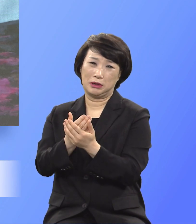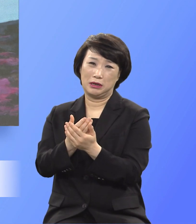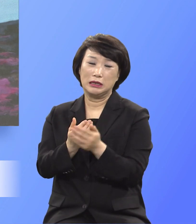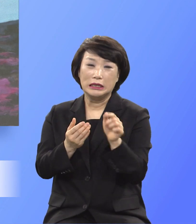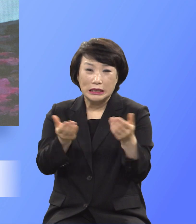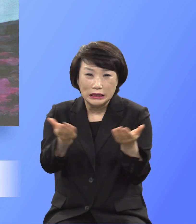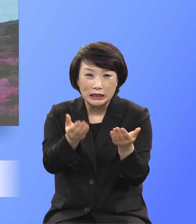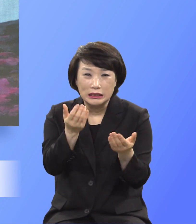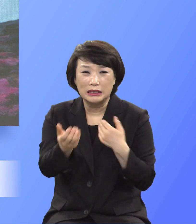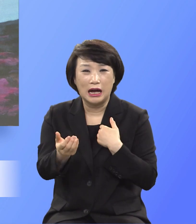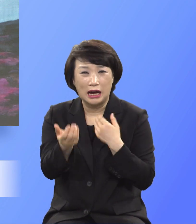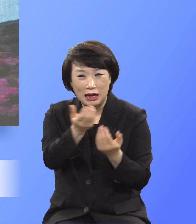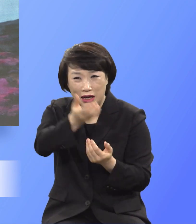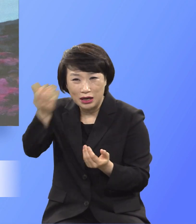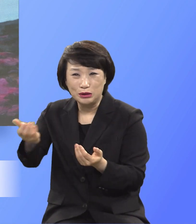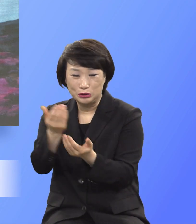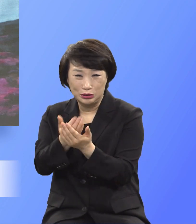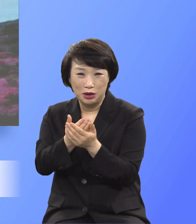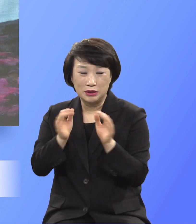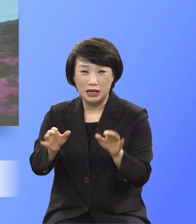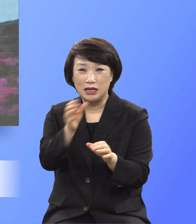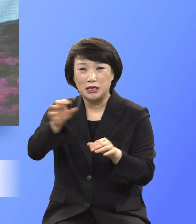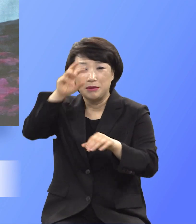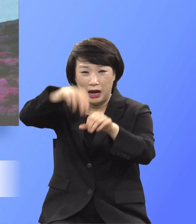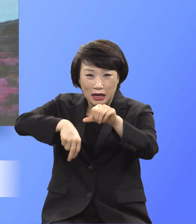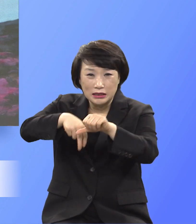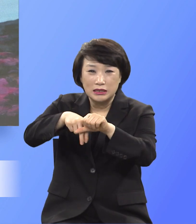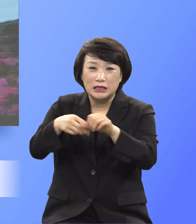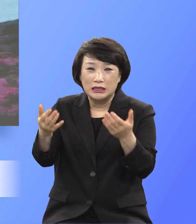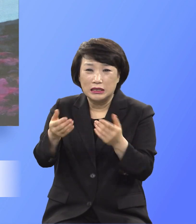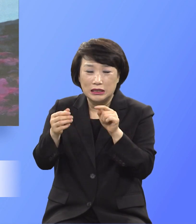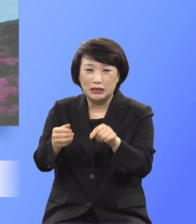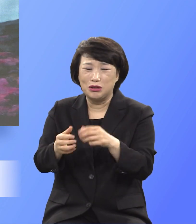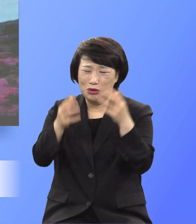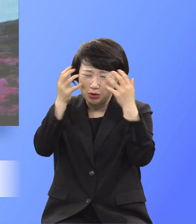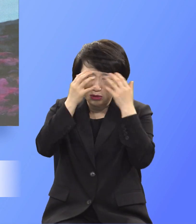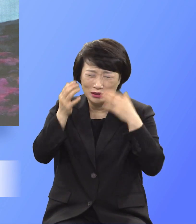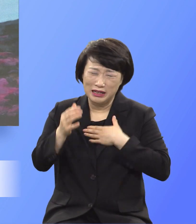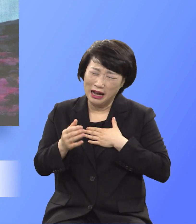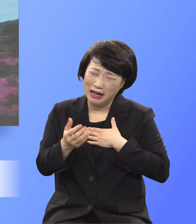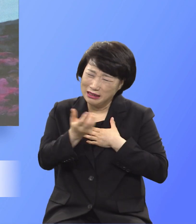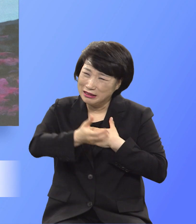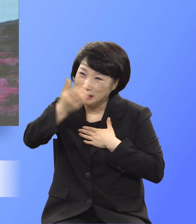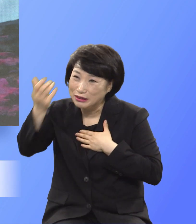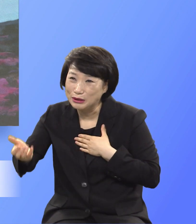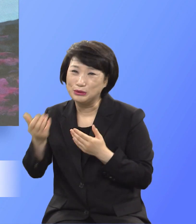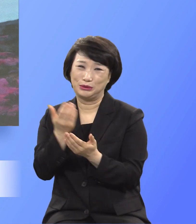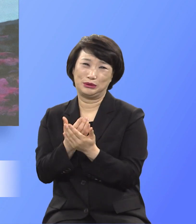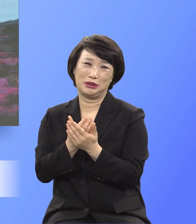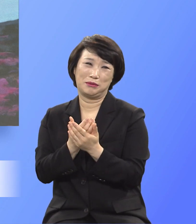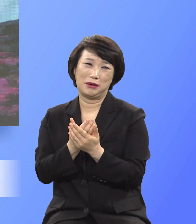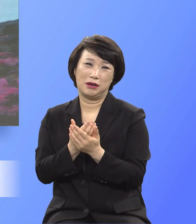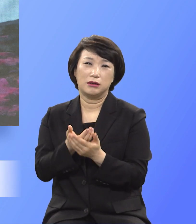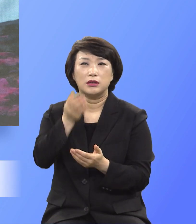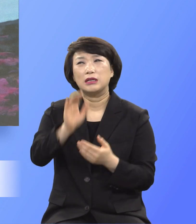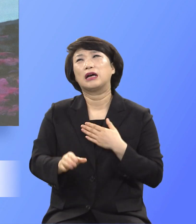십자가라는 중대사의 이 고통이 나에게 지나가게 하소서 그러나 나의 원대로